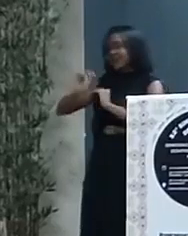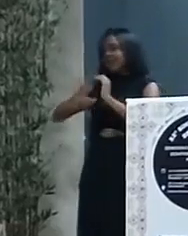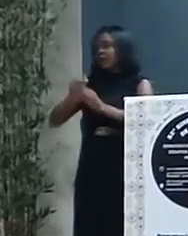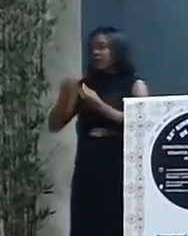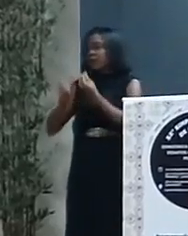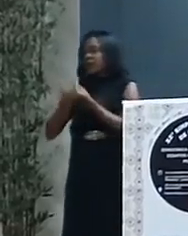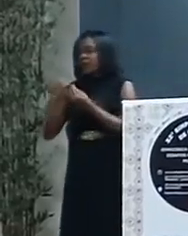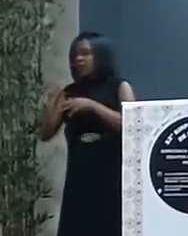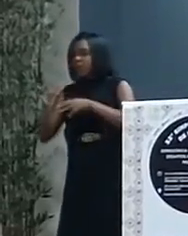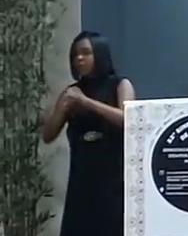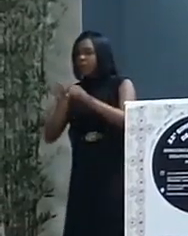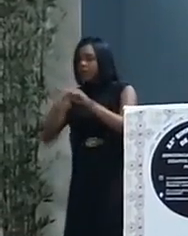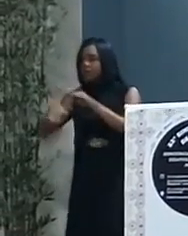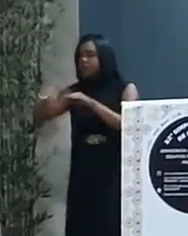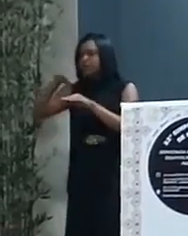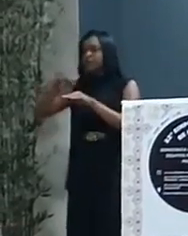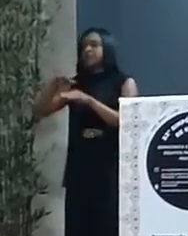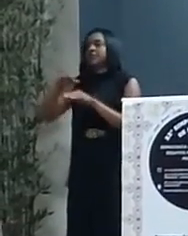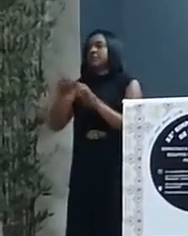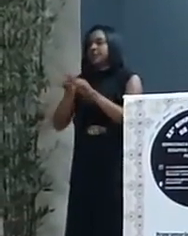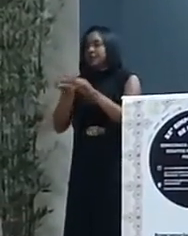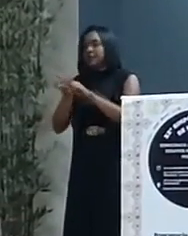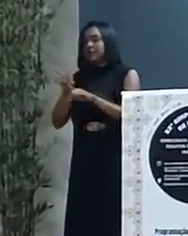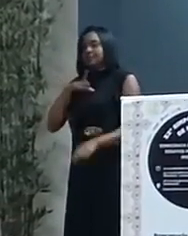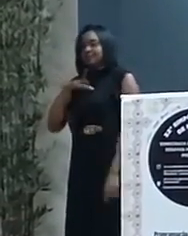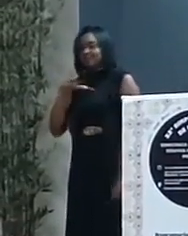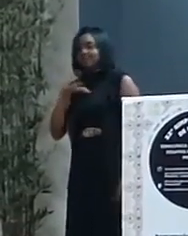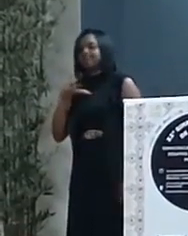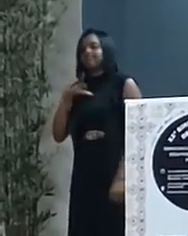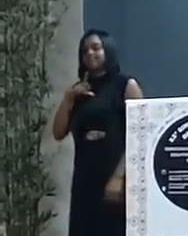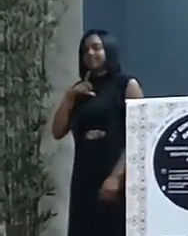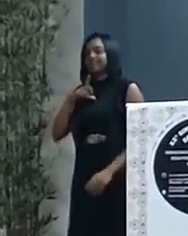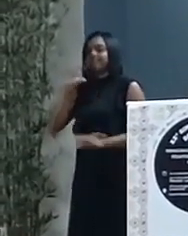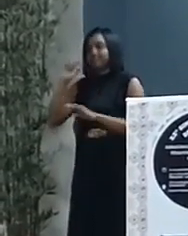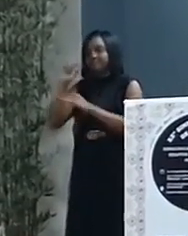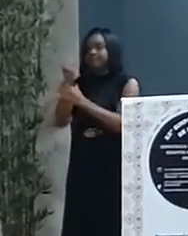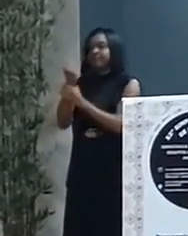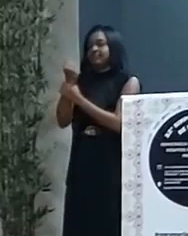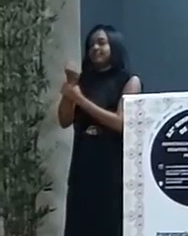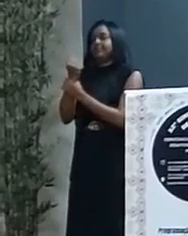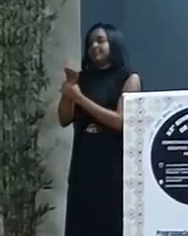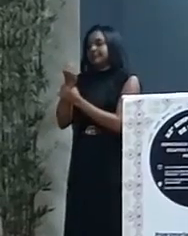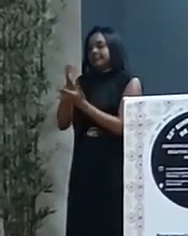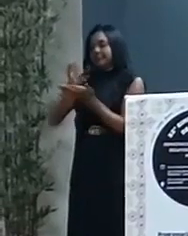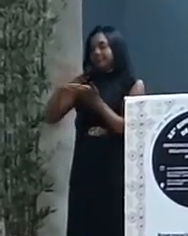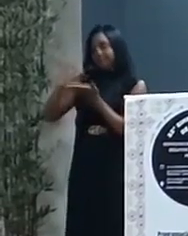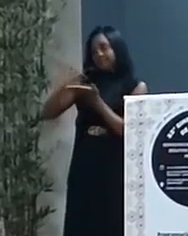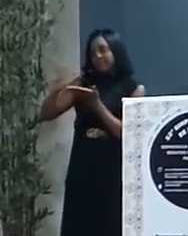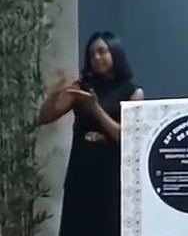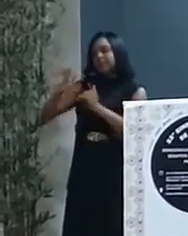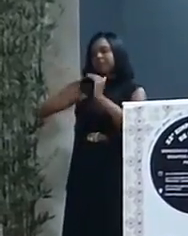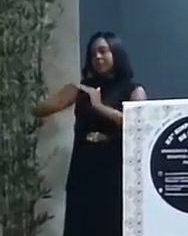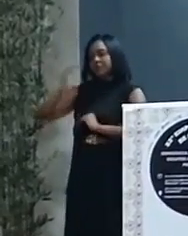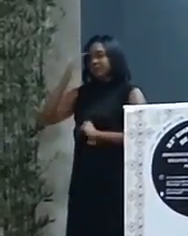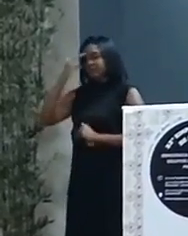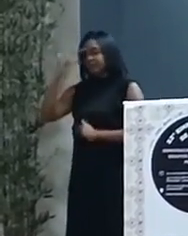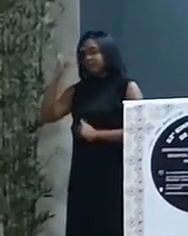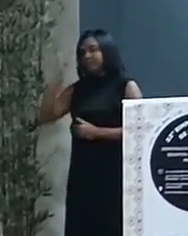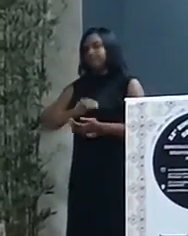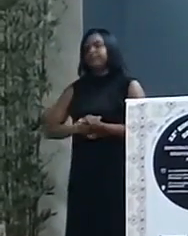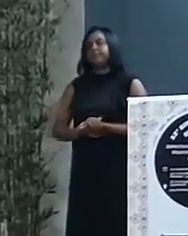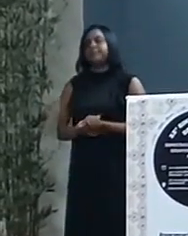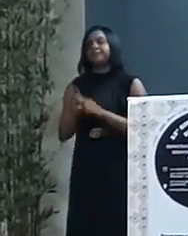formação superior em história ou que tenha obtido registro profissional de historiador. Também,